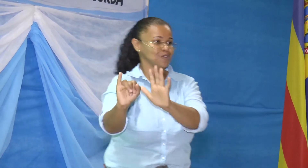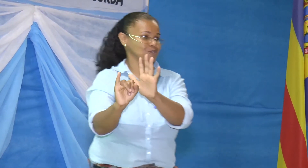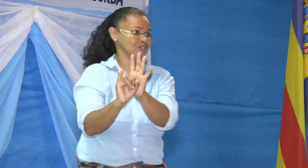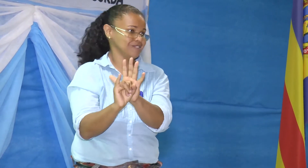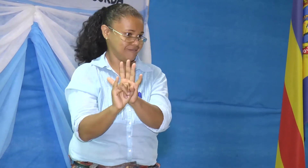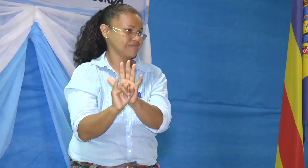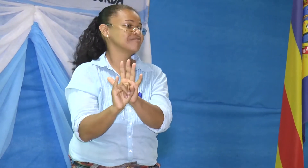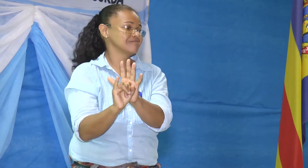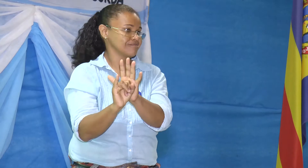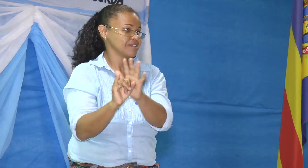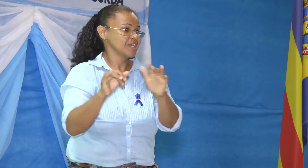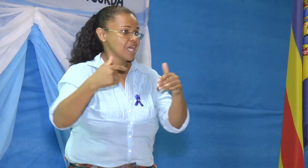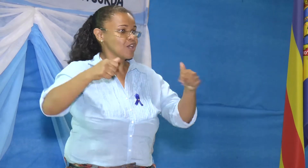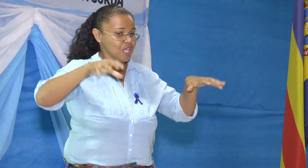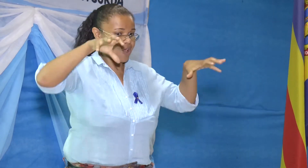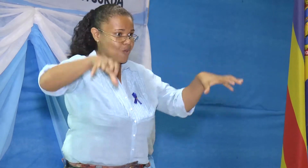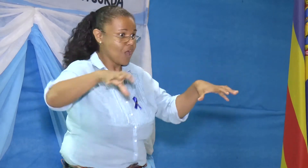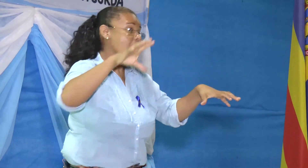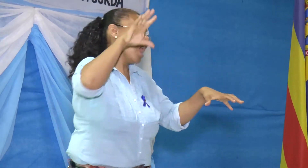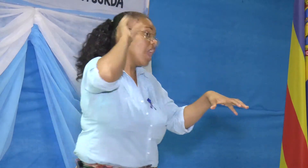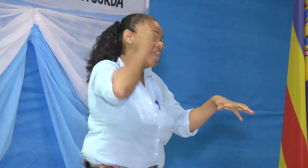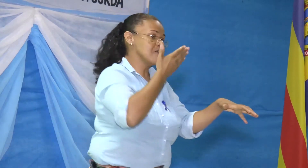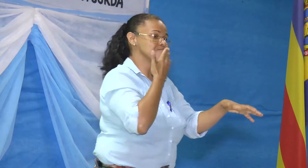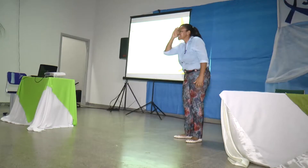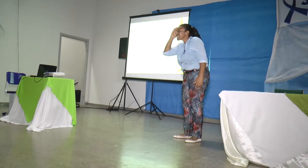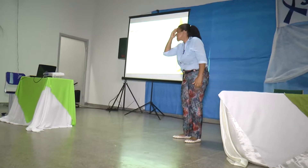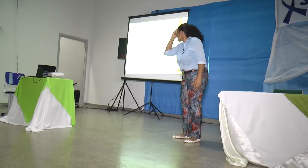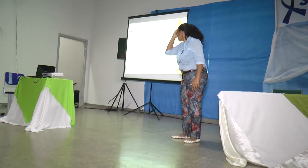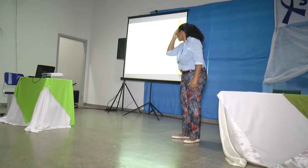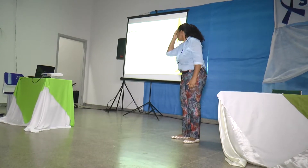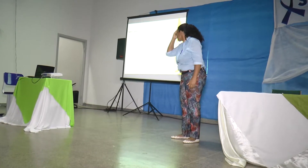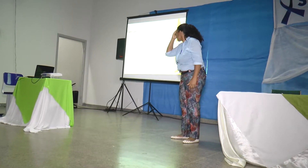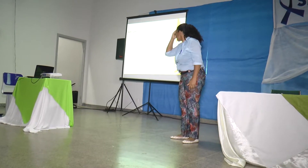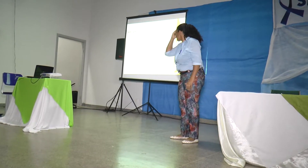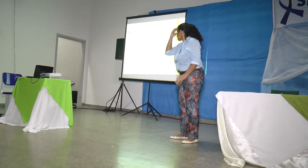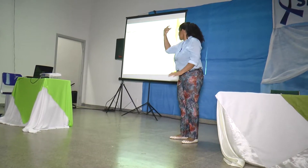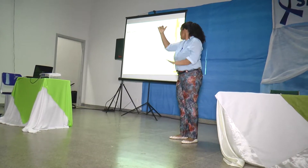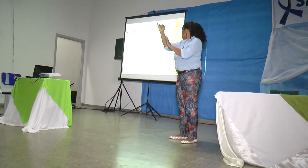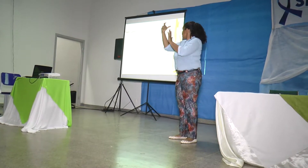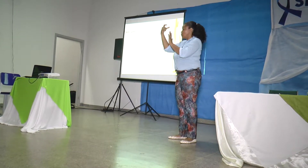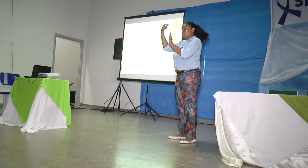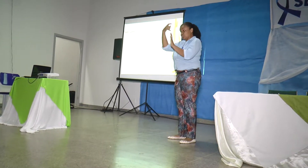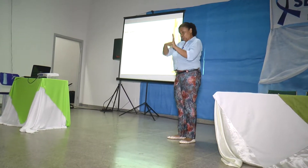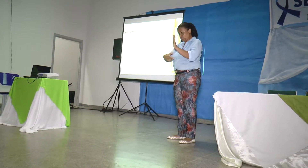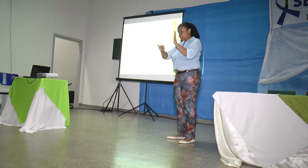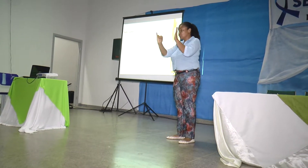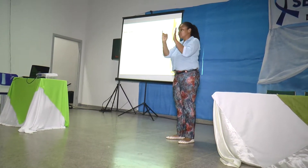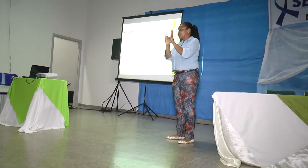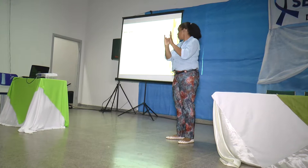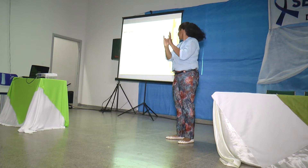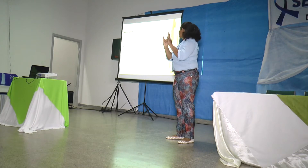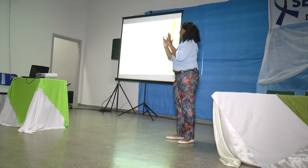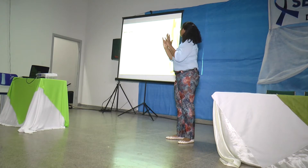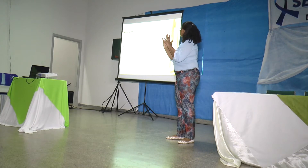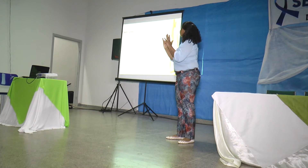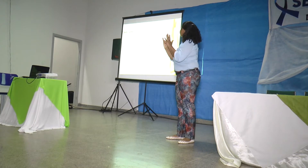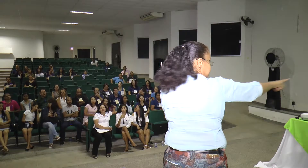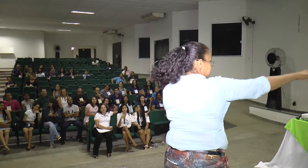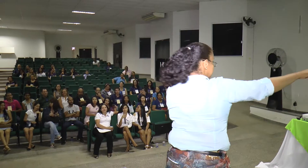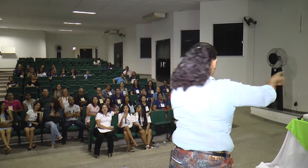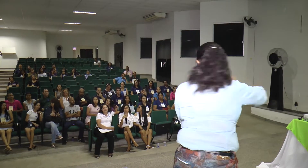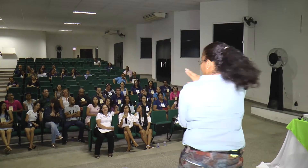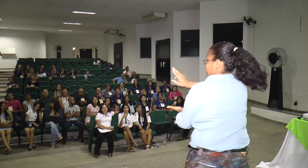porém tem especialização em libras E formação em pedagogia na Universidade Federal de Santa Catarina